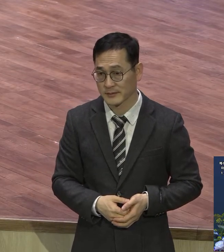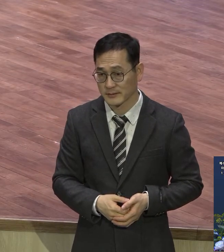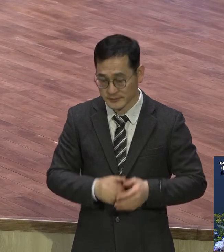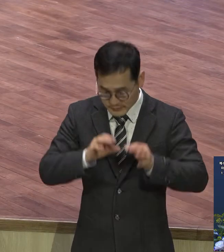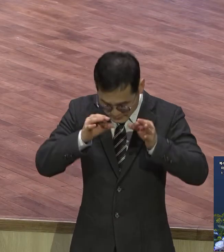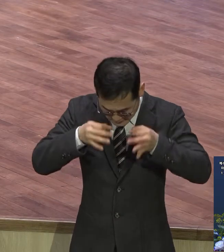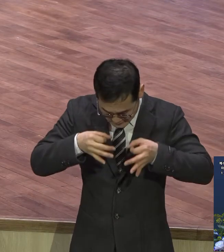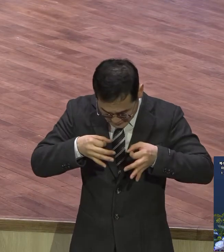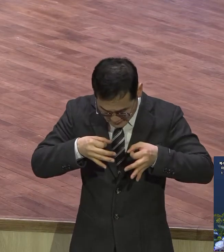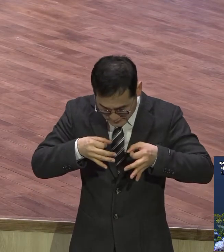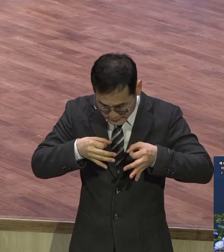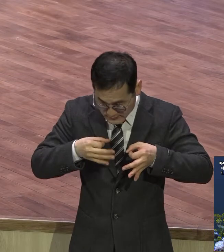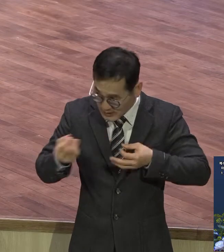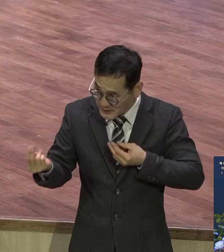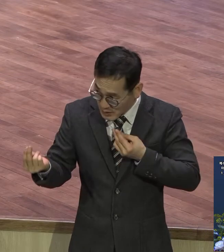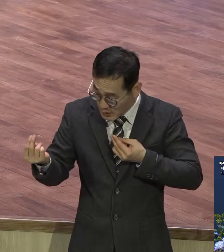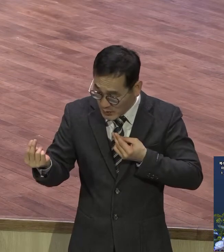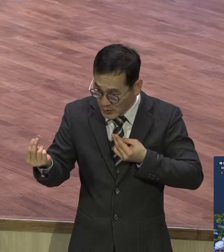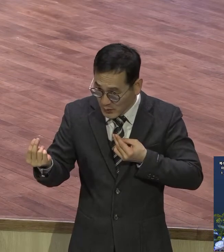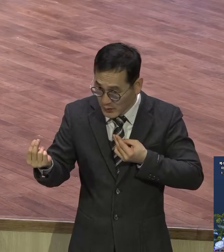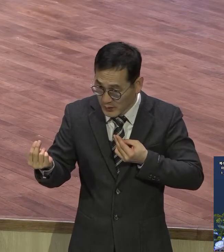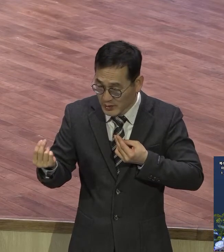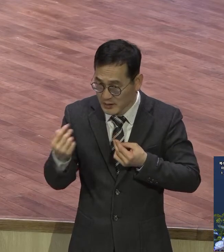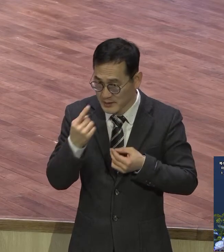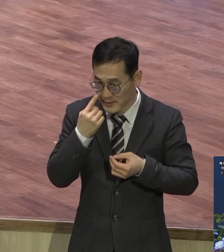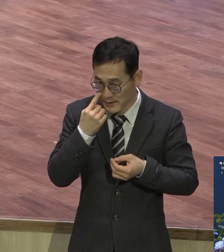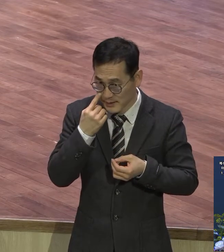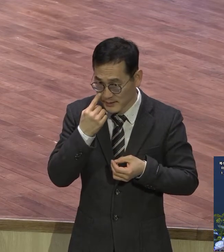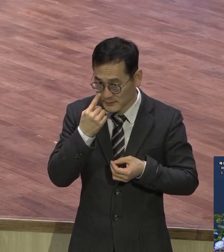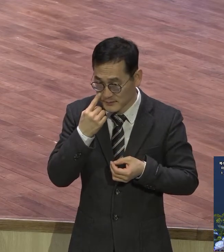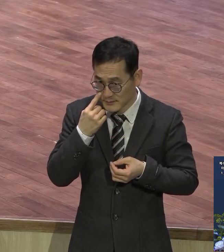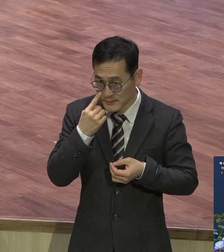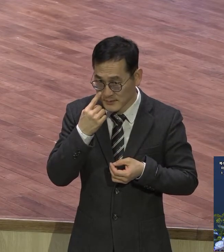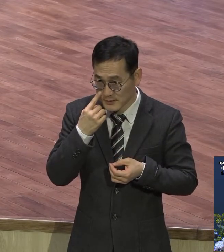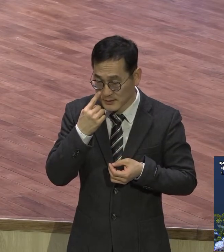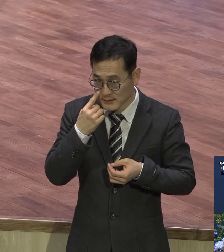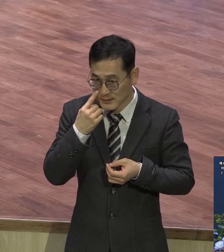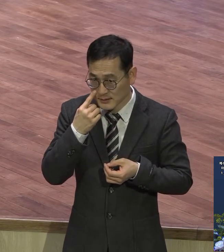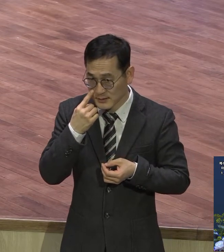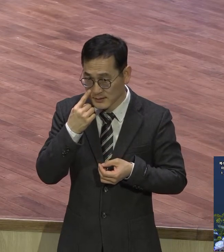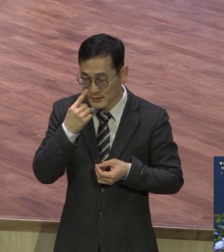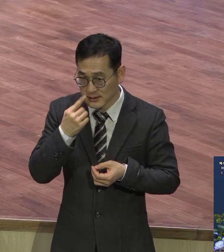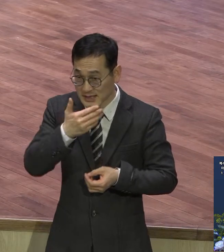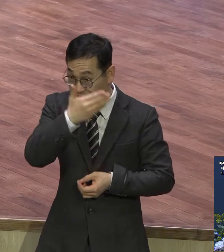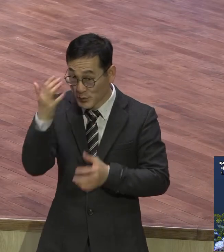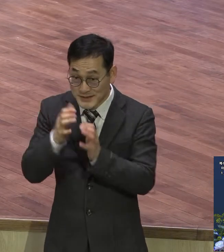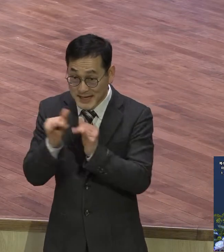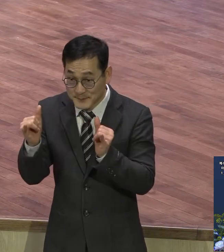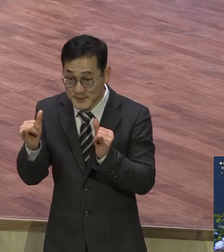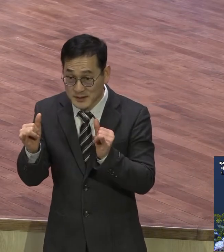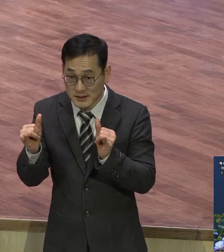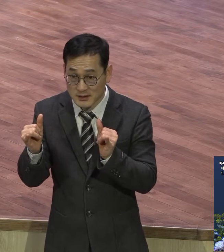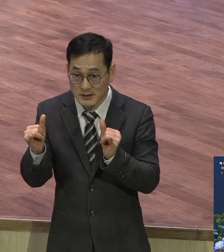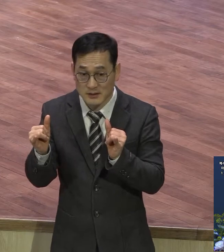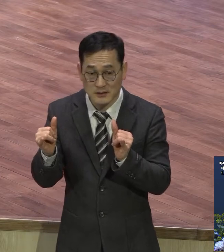그러니까 한국 교회 지금 젊은이들은 다 주로 가고 있어요 한국 교회 주일학교가 반 이상이 없어요